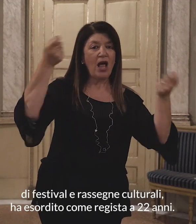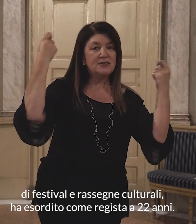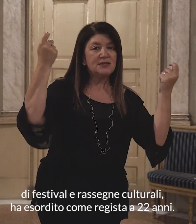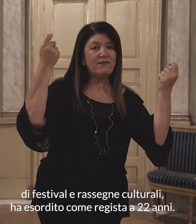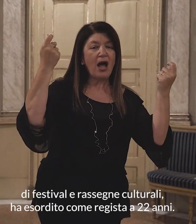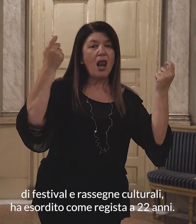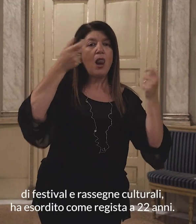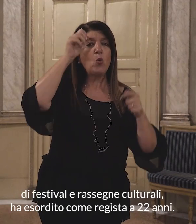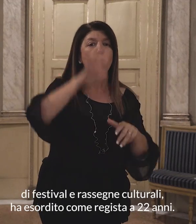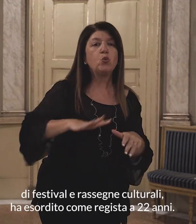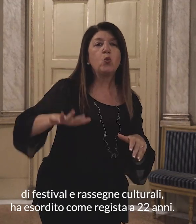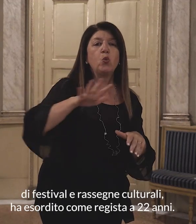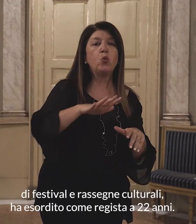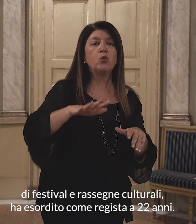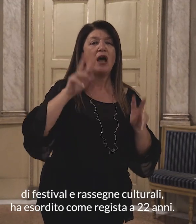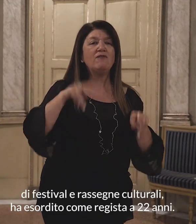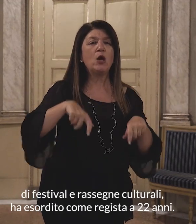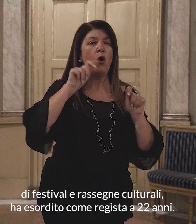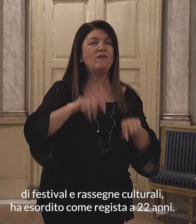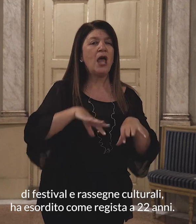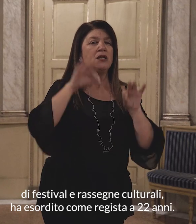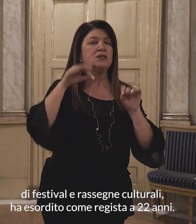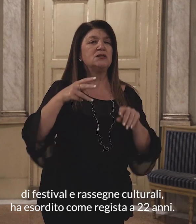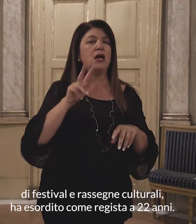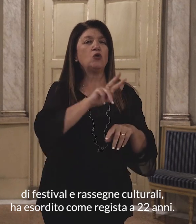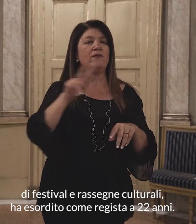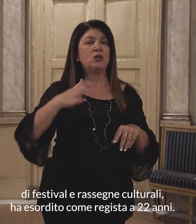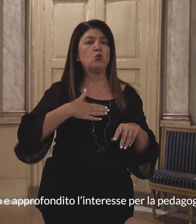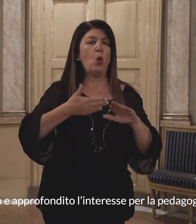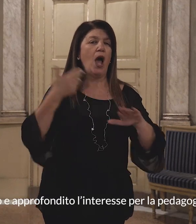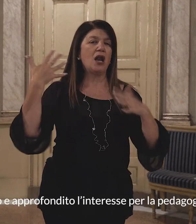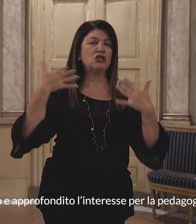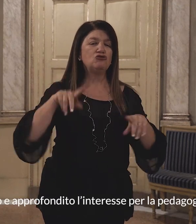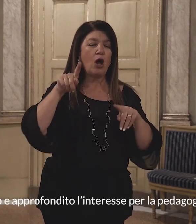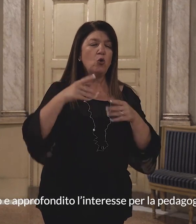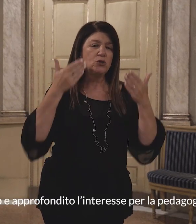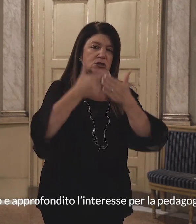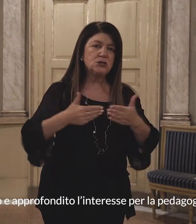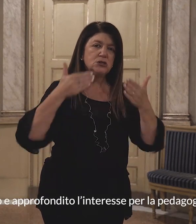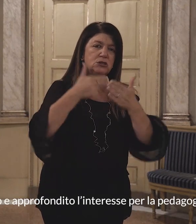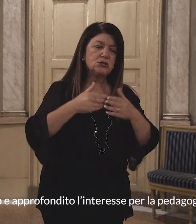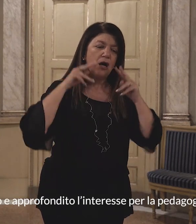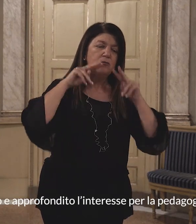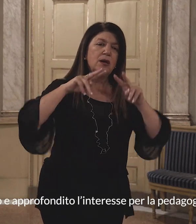regista a 22 anni. Ha sviluppato e approfondito l'interesse per la pedagogia teatrale.